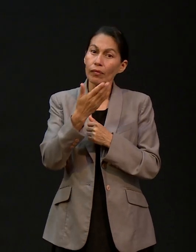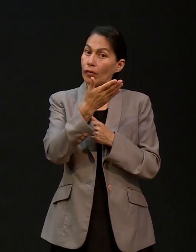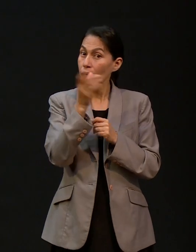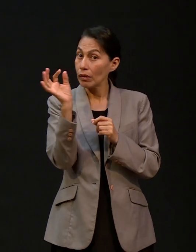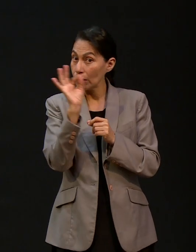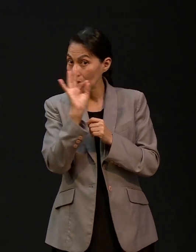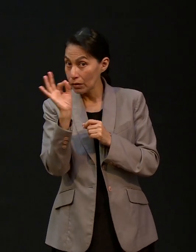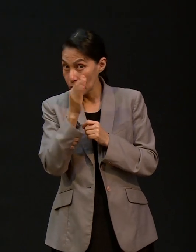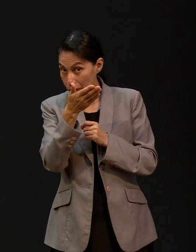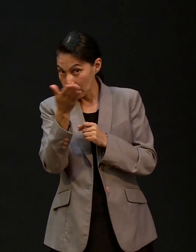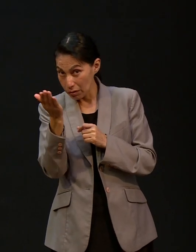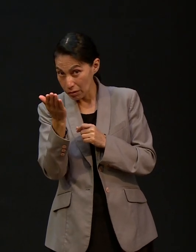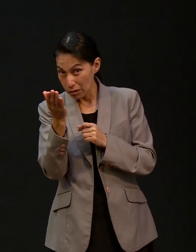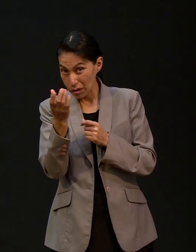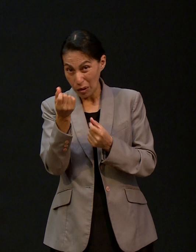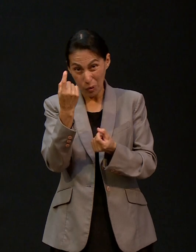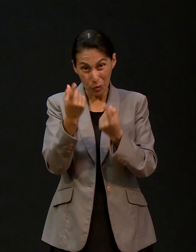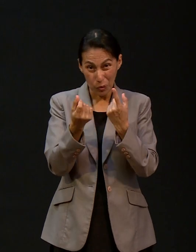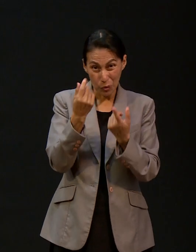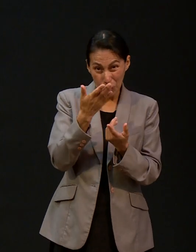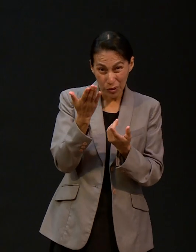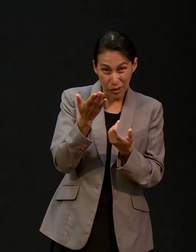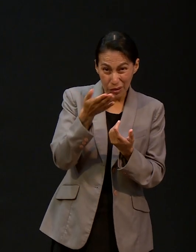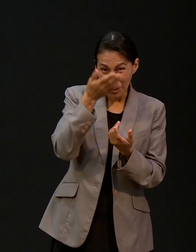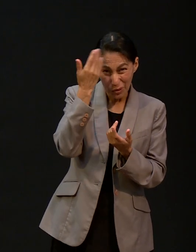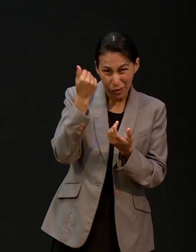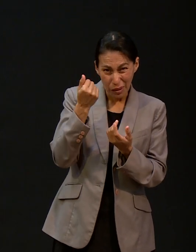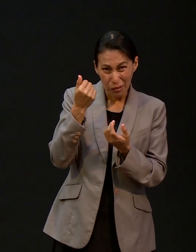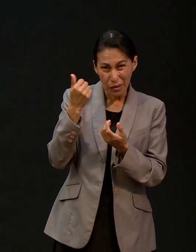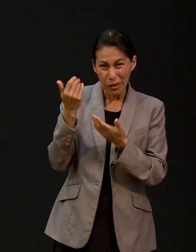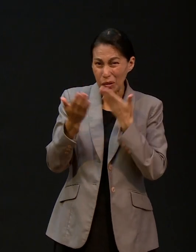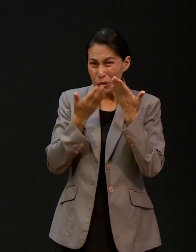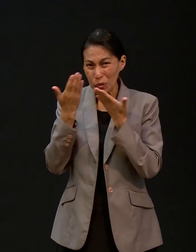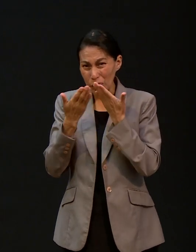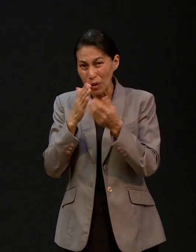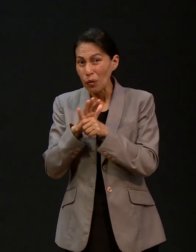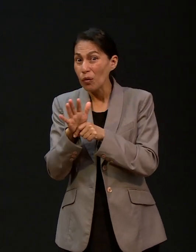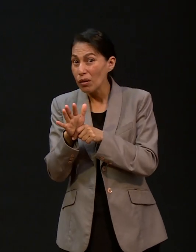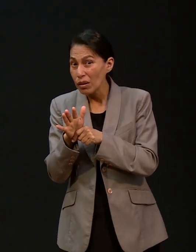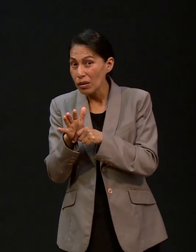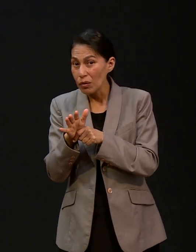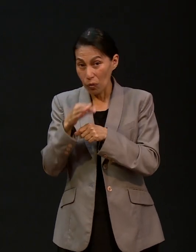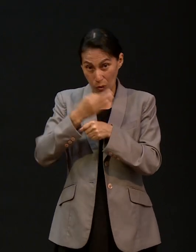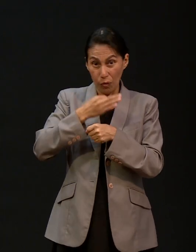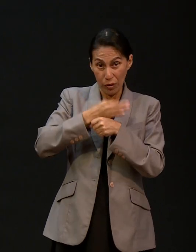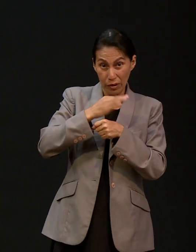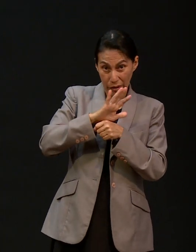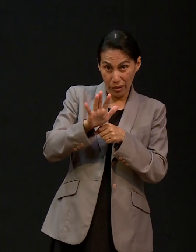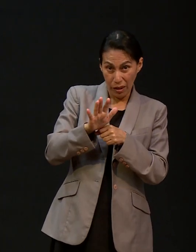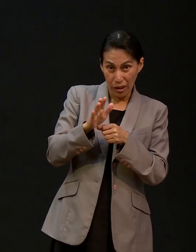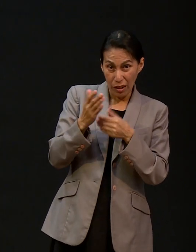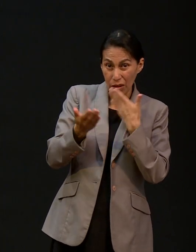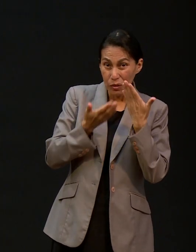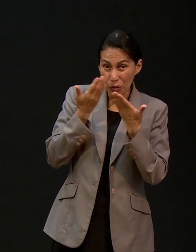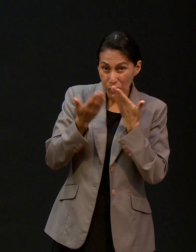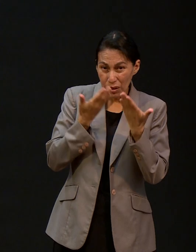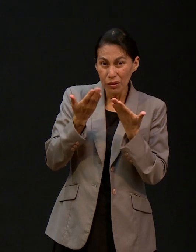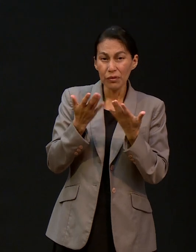escuchan, jóvenes, están pasando por una situación, jovencitos, adolescentes, o están tomando una carrera ahorita en sus